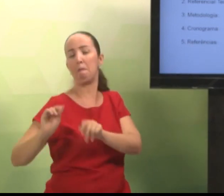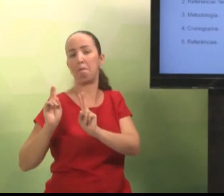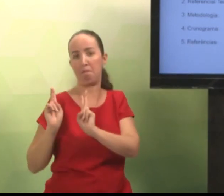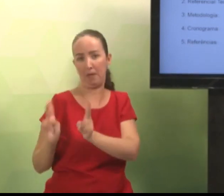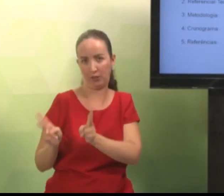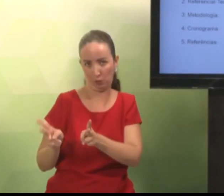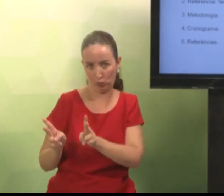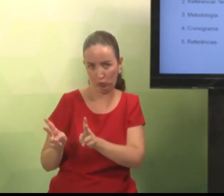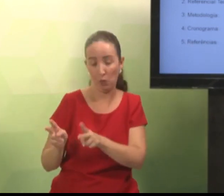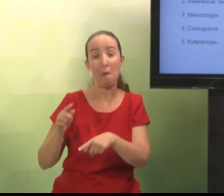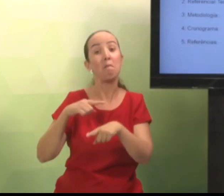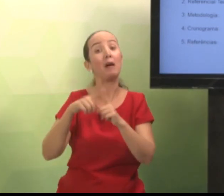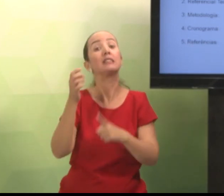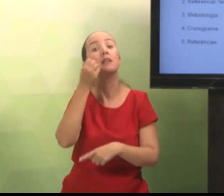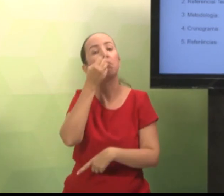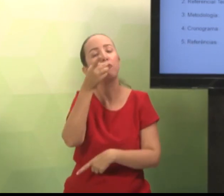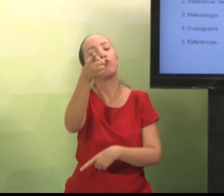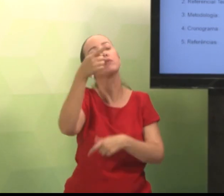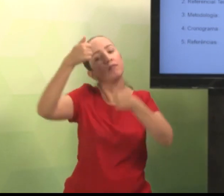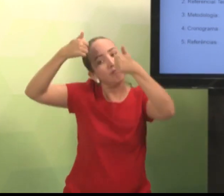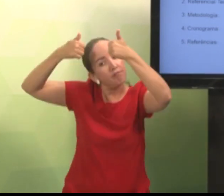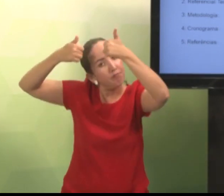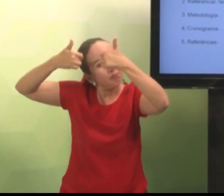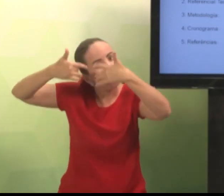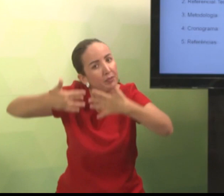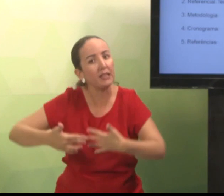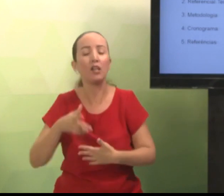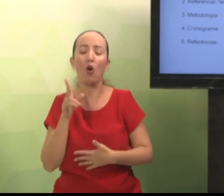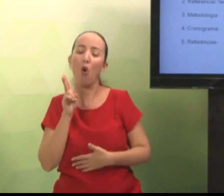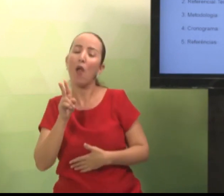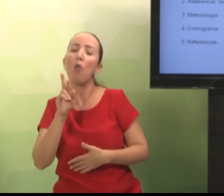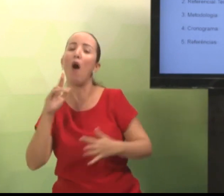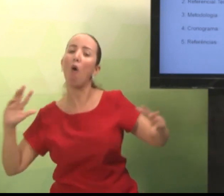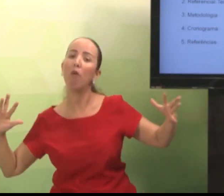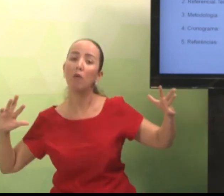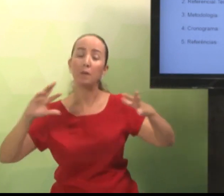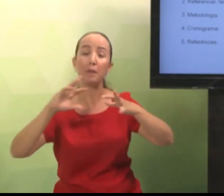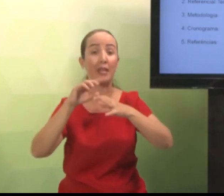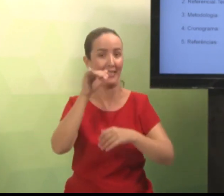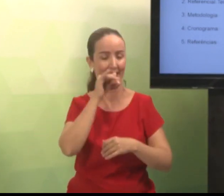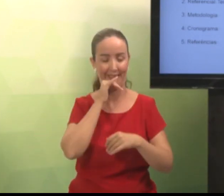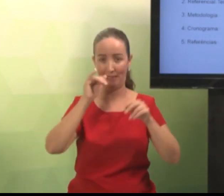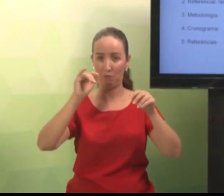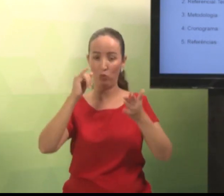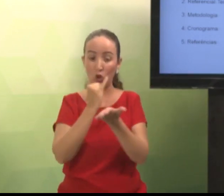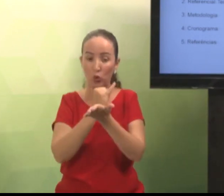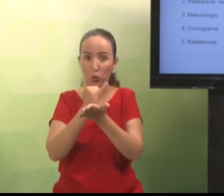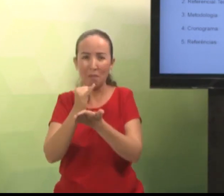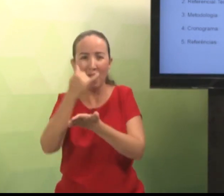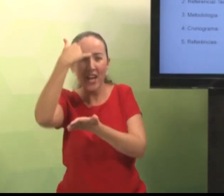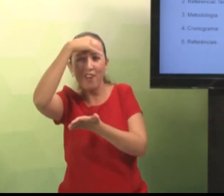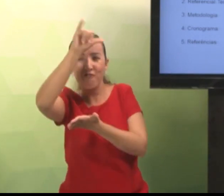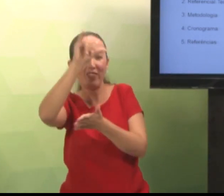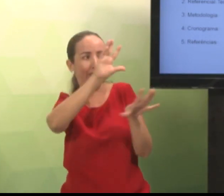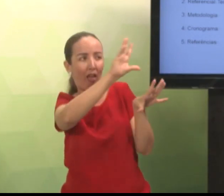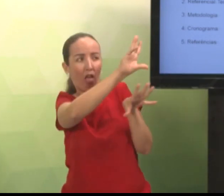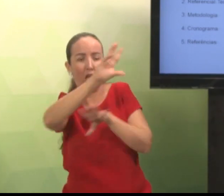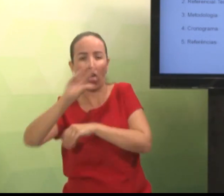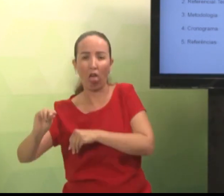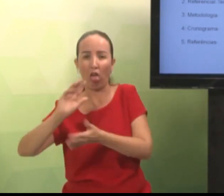estratégias parecidas. Mas, assim como foi explicado. Por exemplo, na introdução. Você